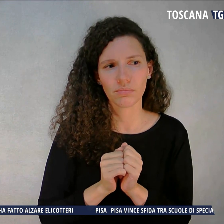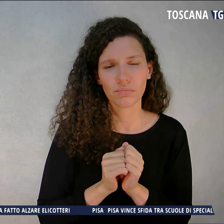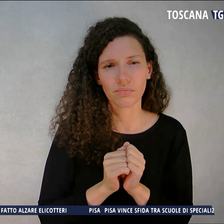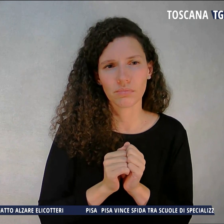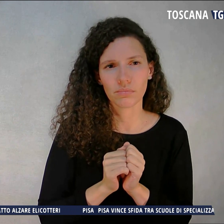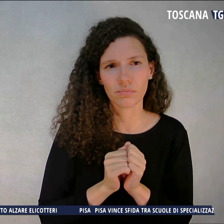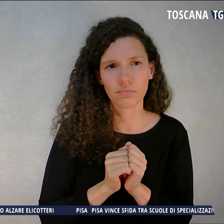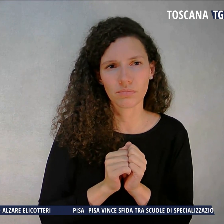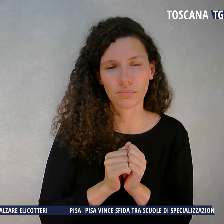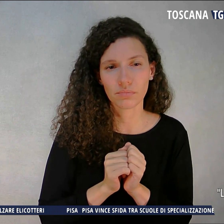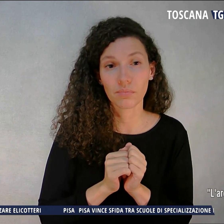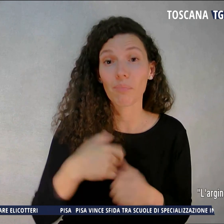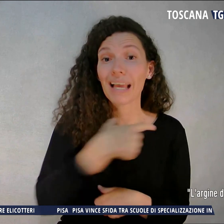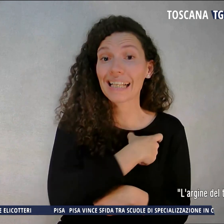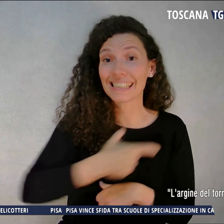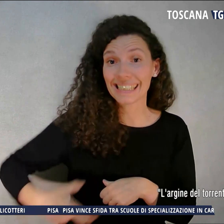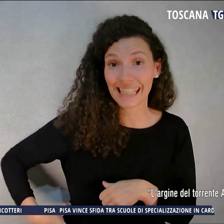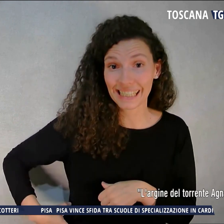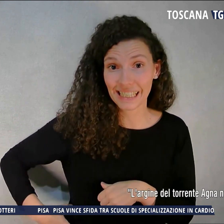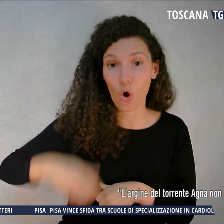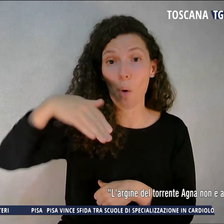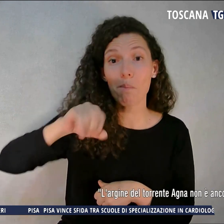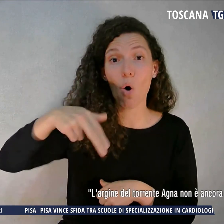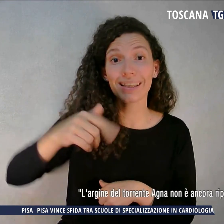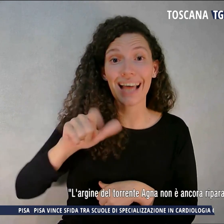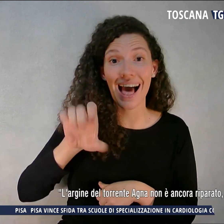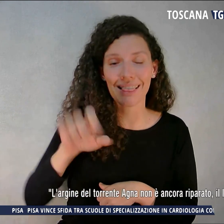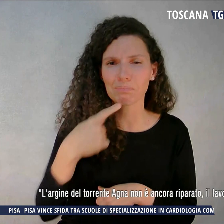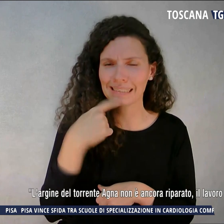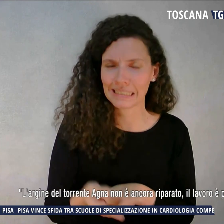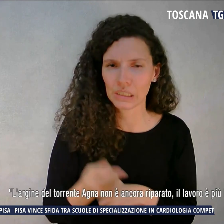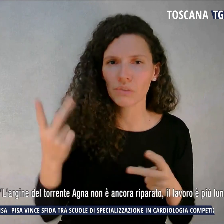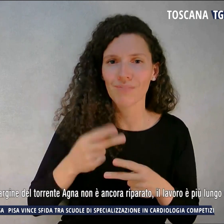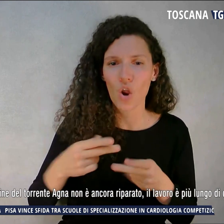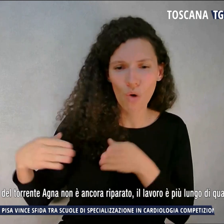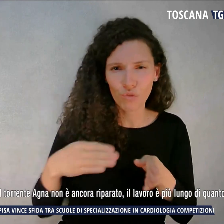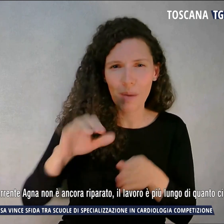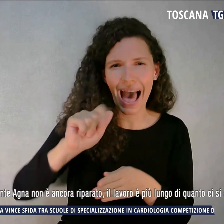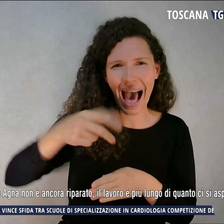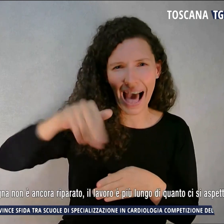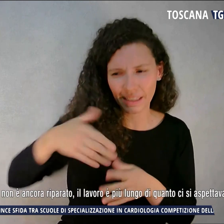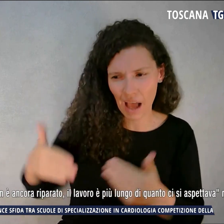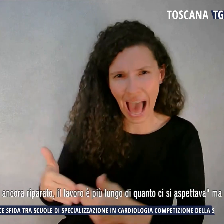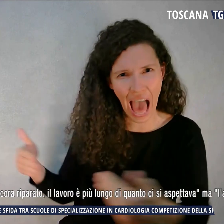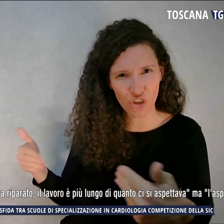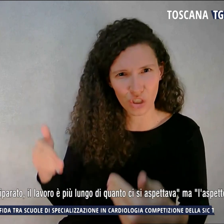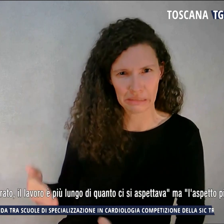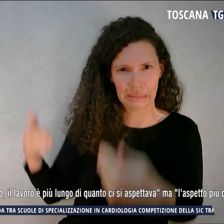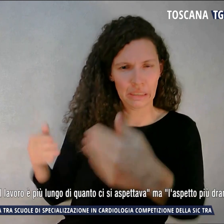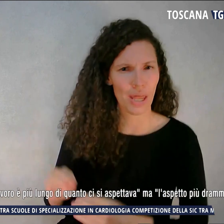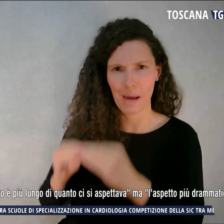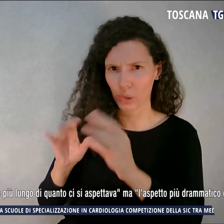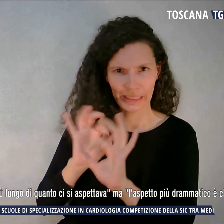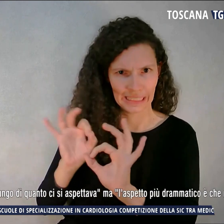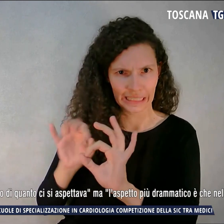Il sindaco di Montale ha detto che'argine del torrente Agna non è ancora riparato, il lavoro è più